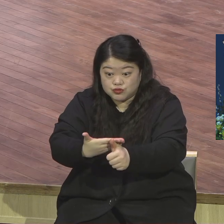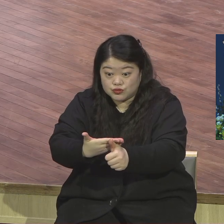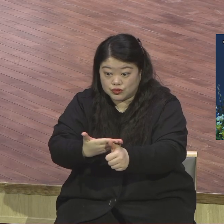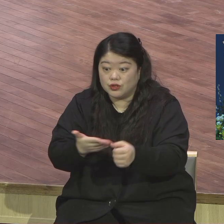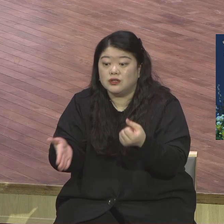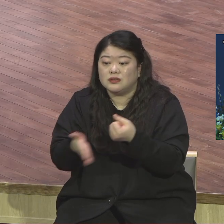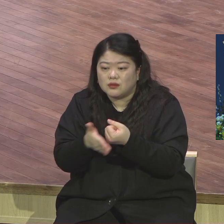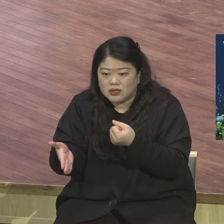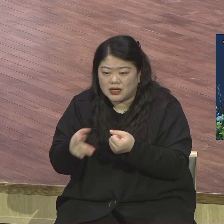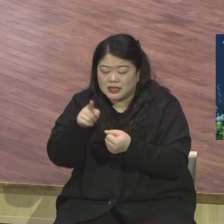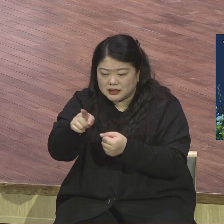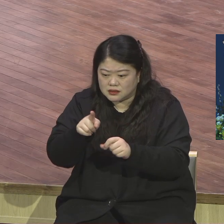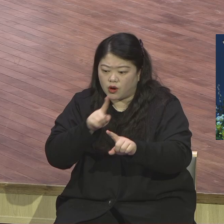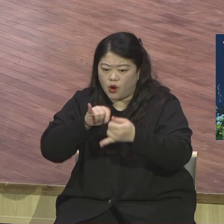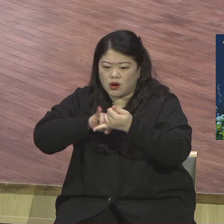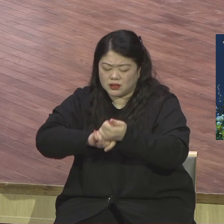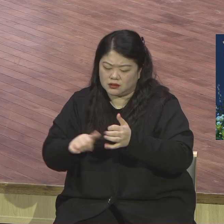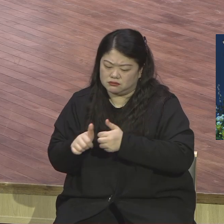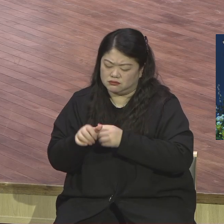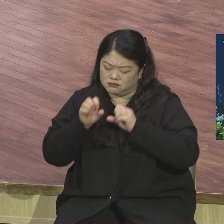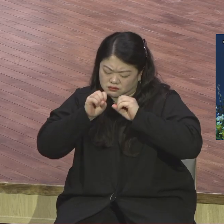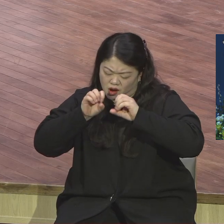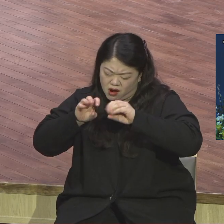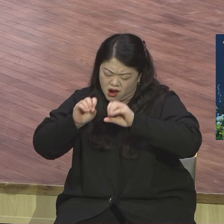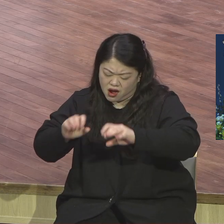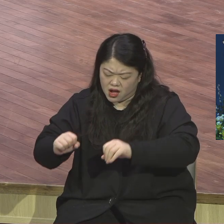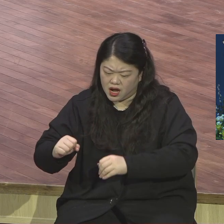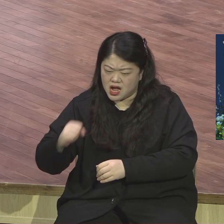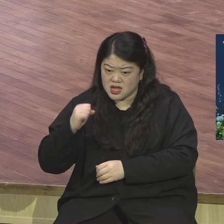2022년 그리고 2023년부터는 일제 말 없다